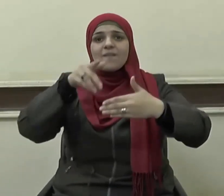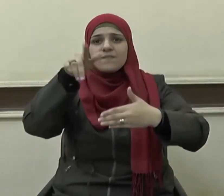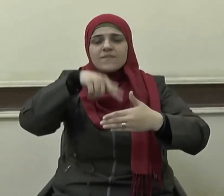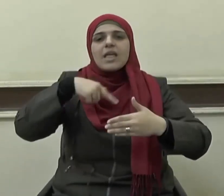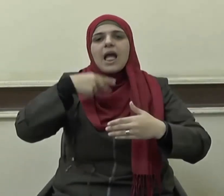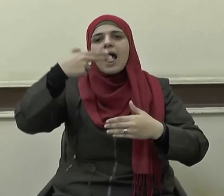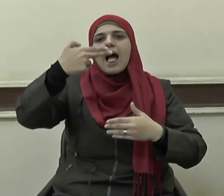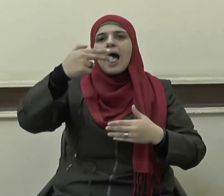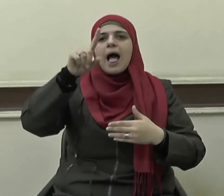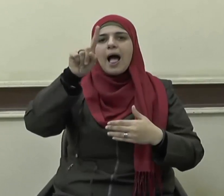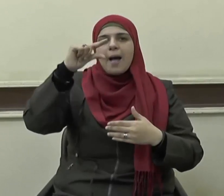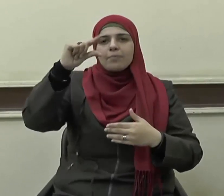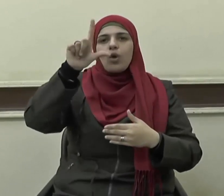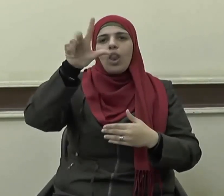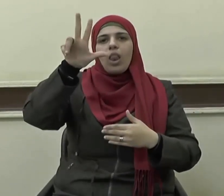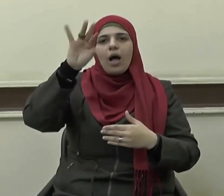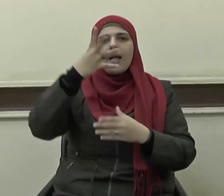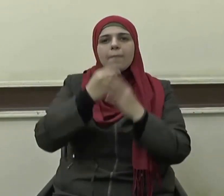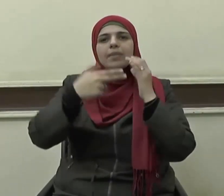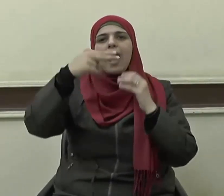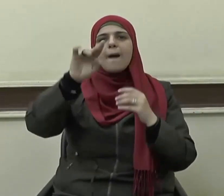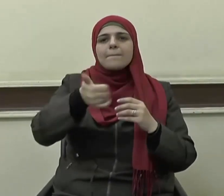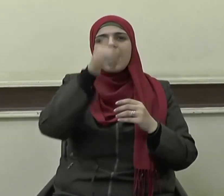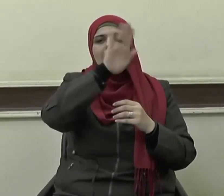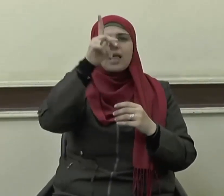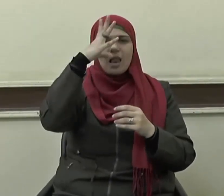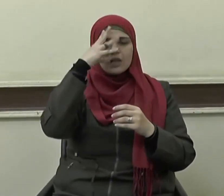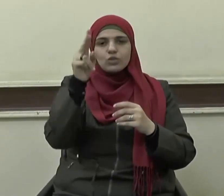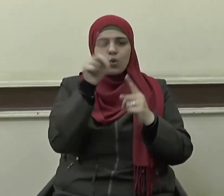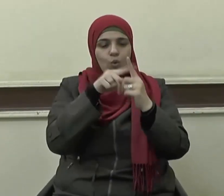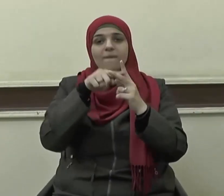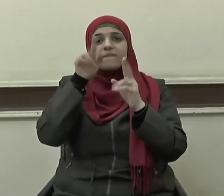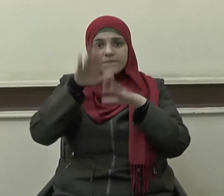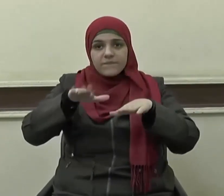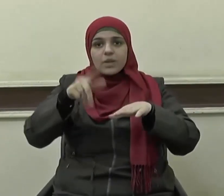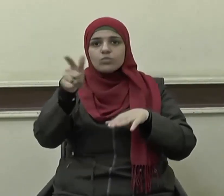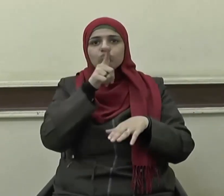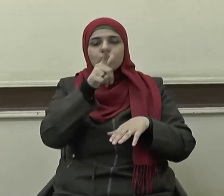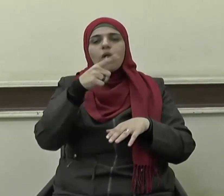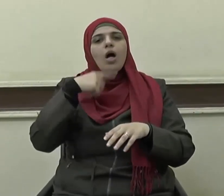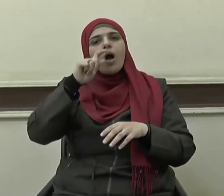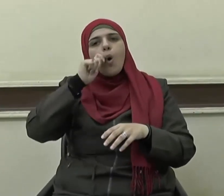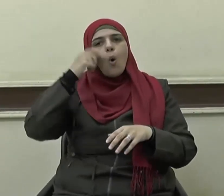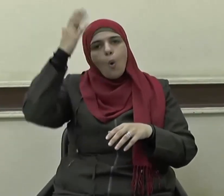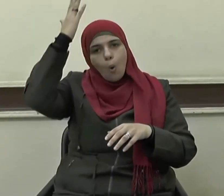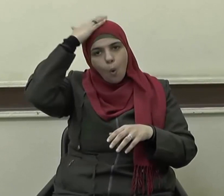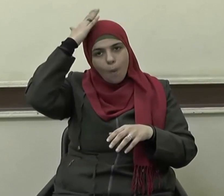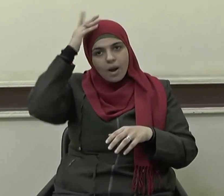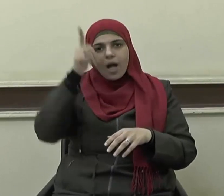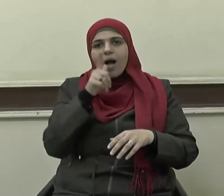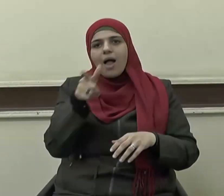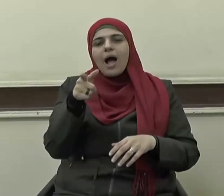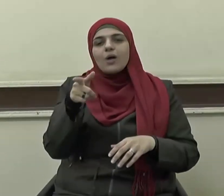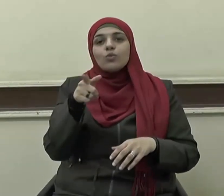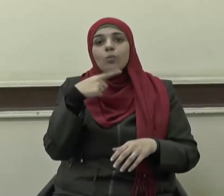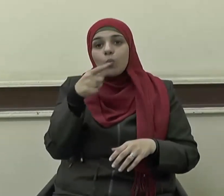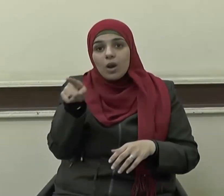الله بن عباس رضي الله عنهما الذي قال عنه عمر رضي الله تعالى عنه إن له